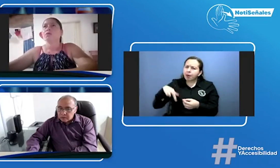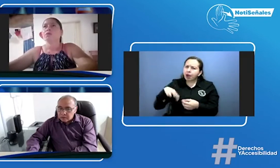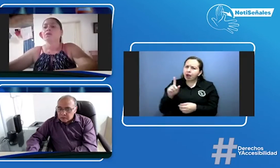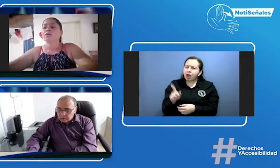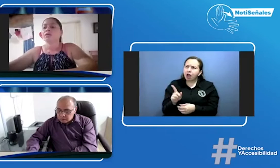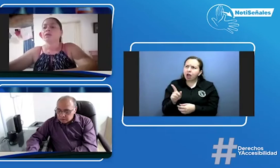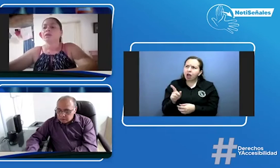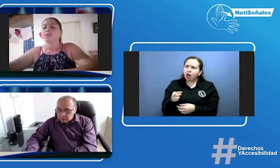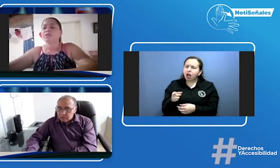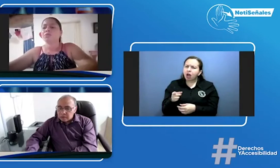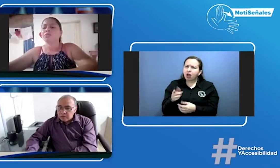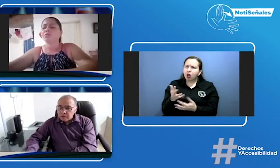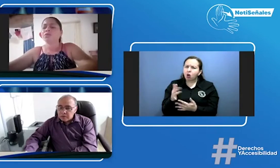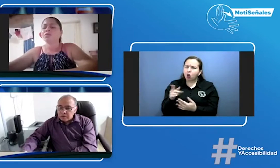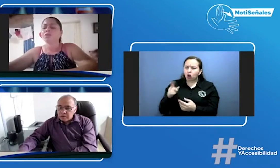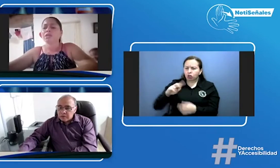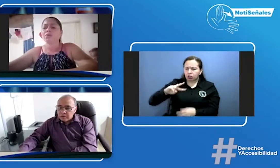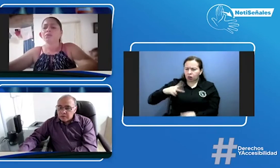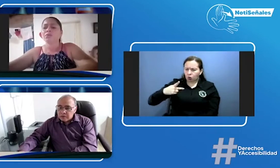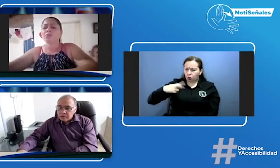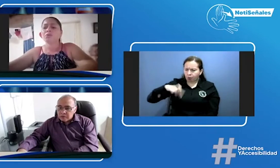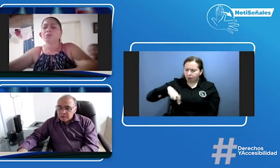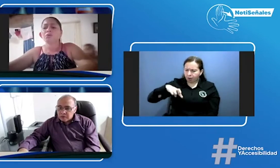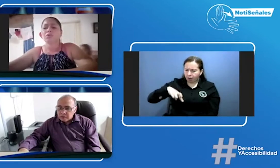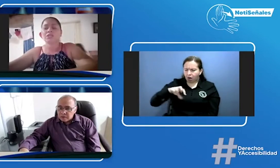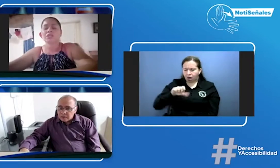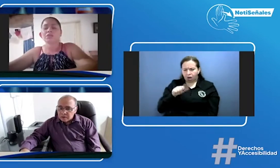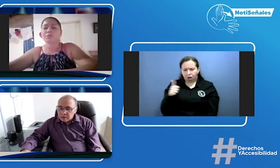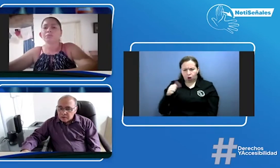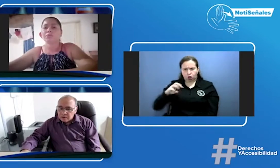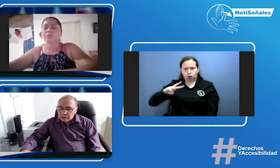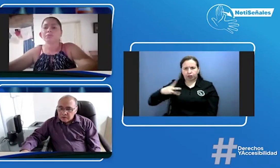el segundo y el otro tercero